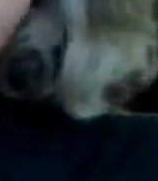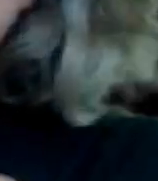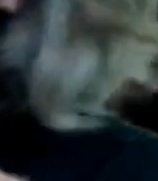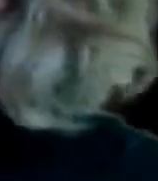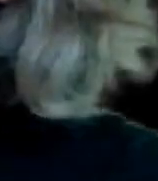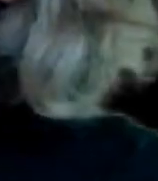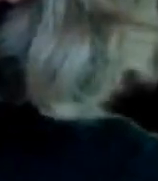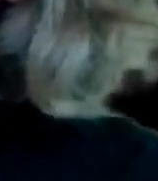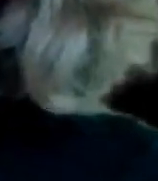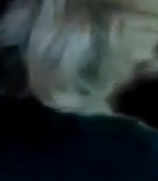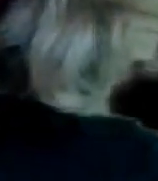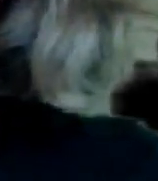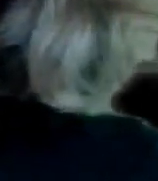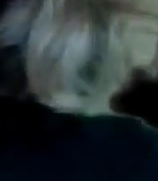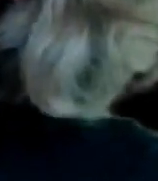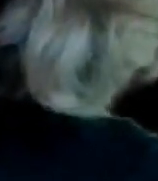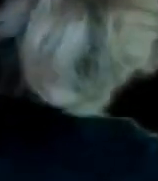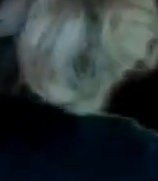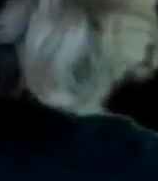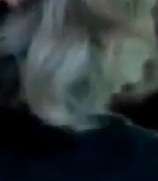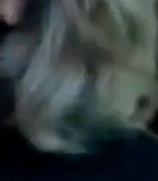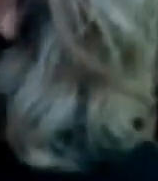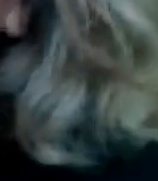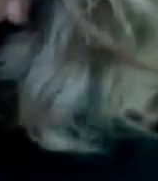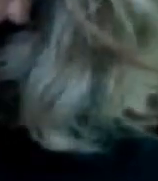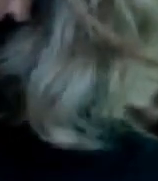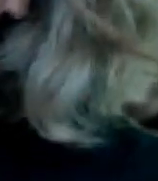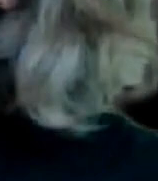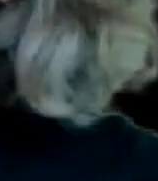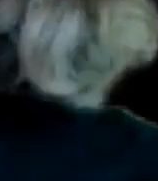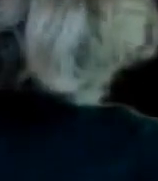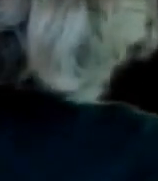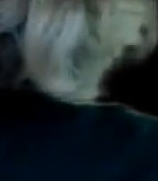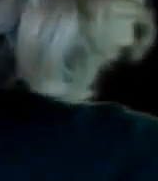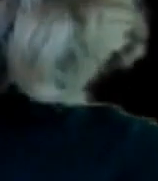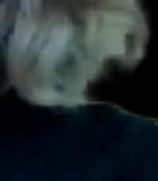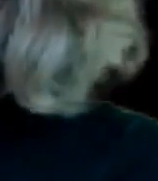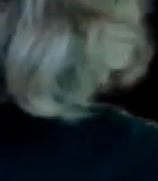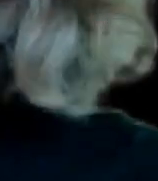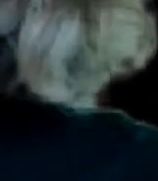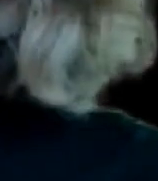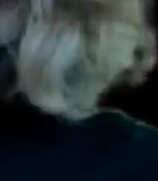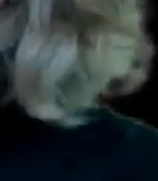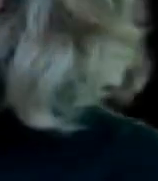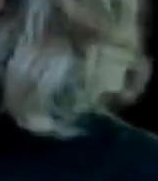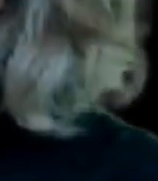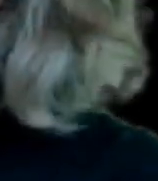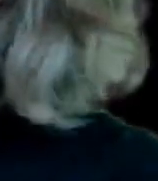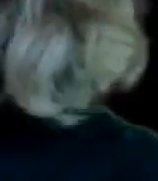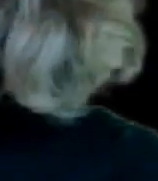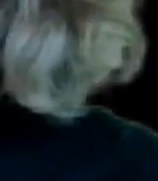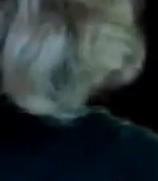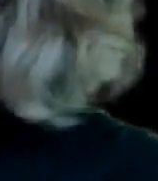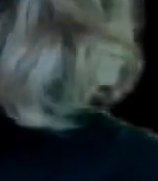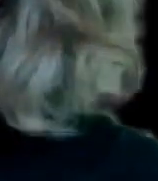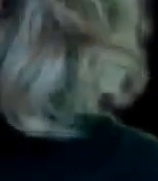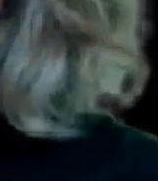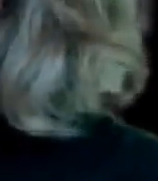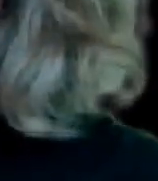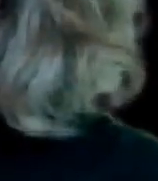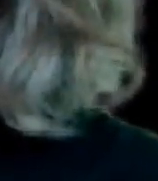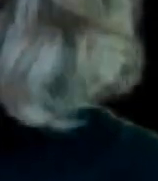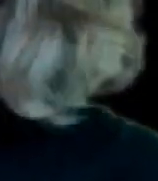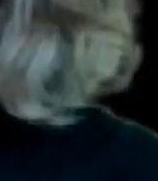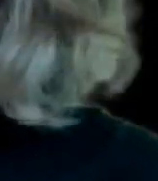Aunque no tengamos Aunque no seamos periodistas Somos youtubers Y AMLO dice Que los youtubers Son los que lo han